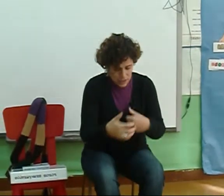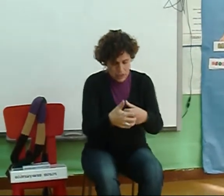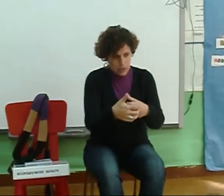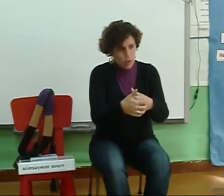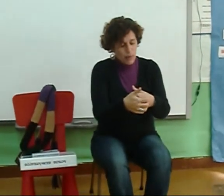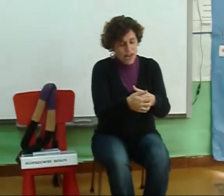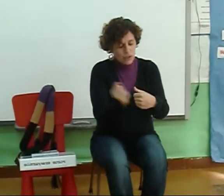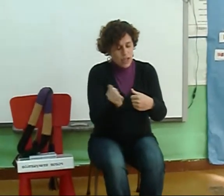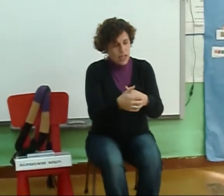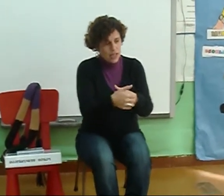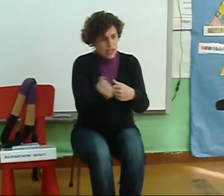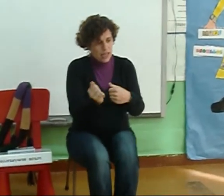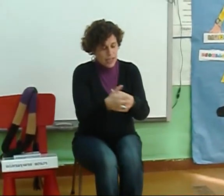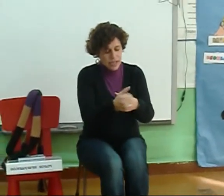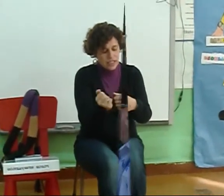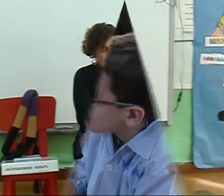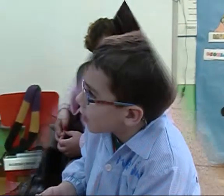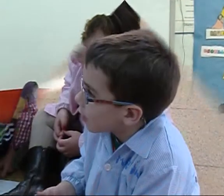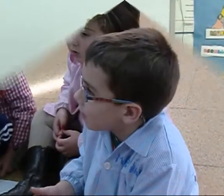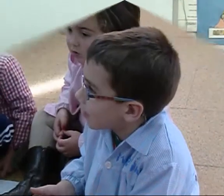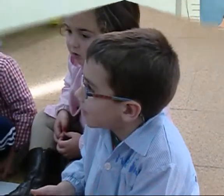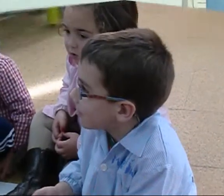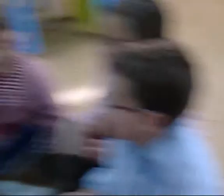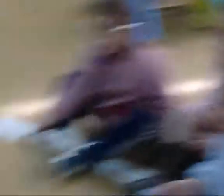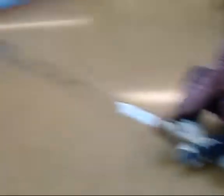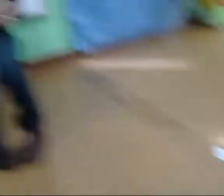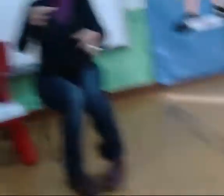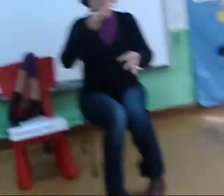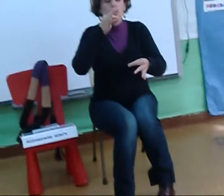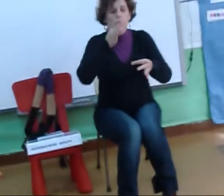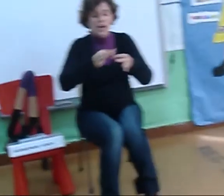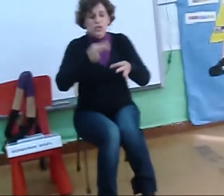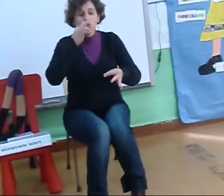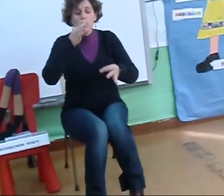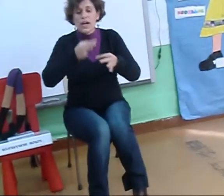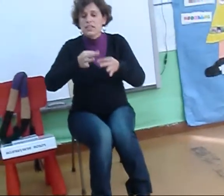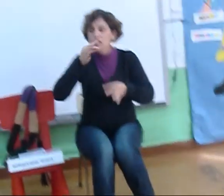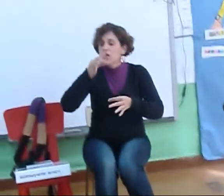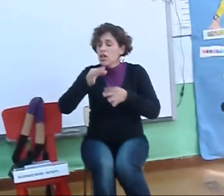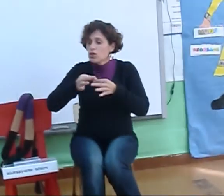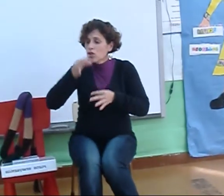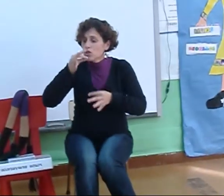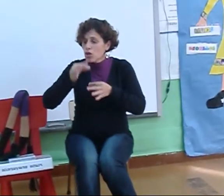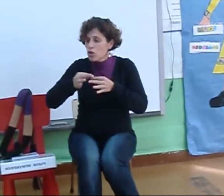Como pelando a La aranxa Uvas, pois para dicir uvas Todos, todos